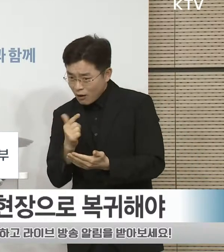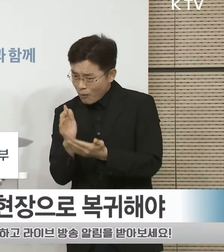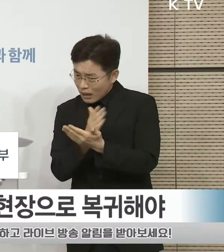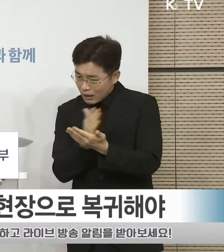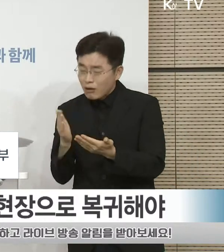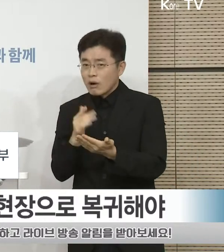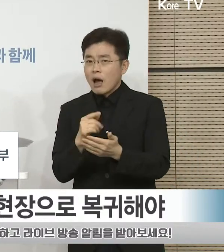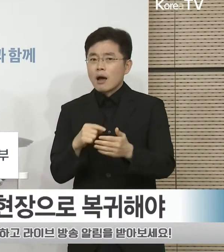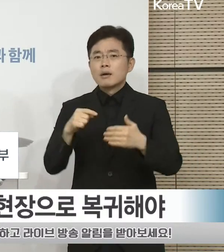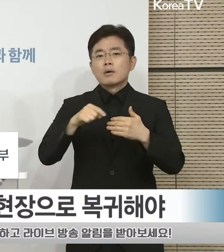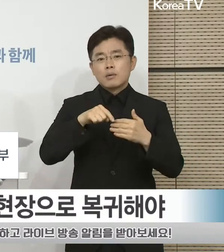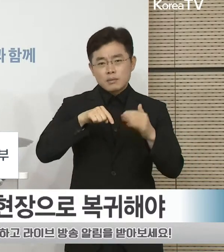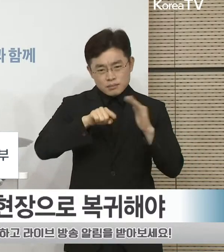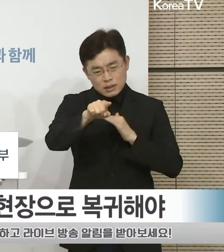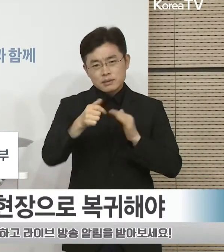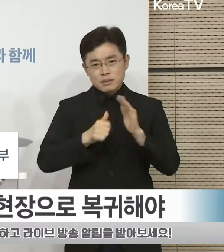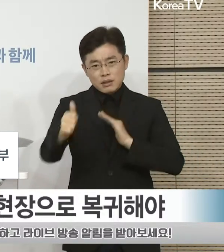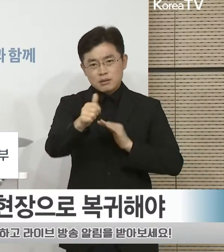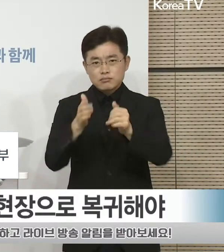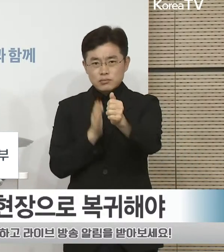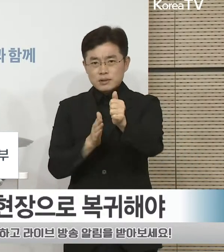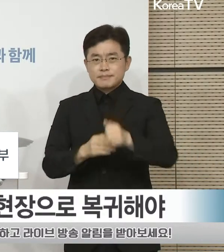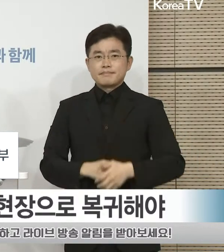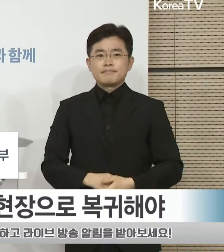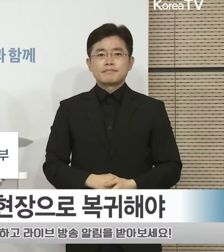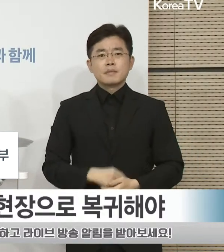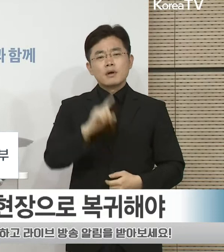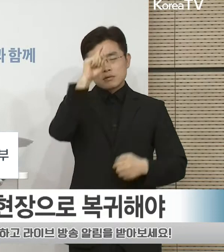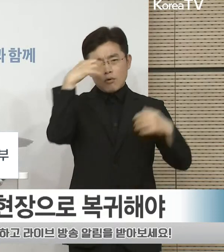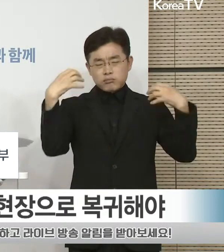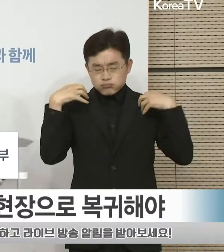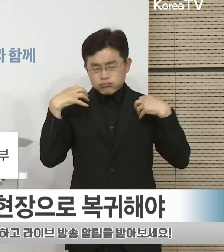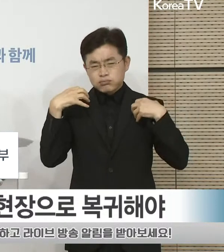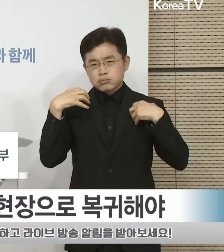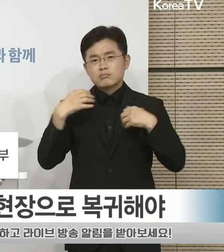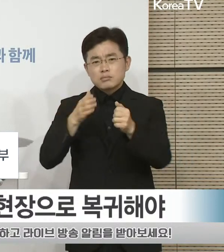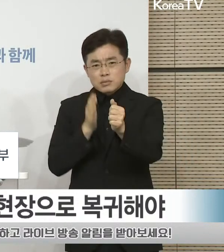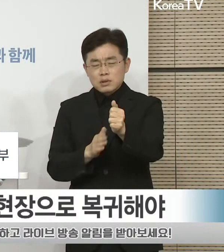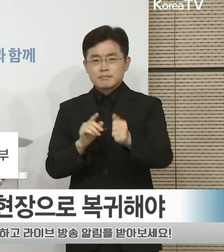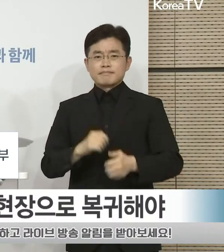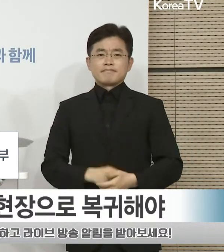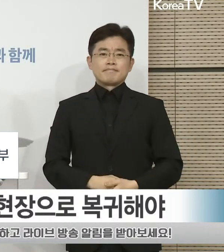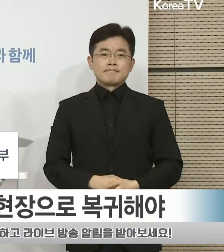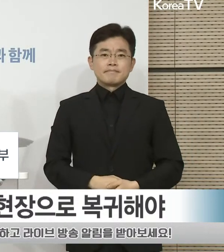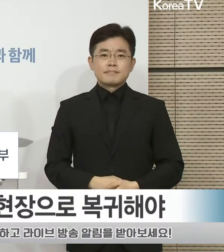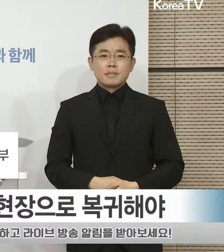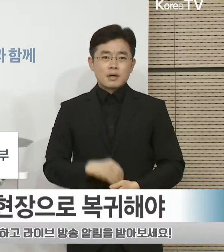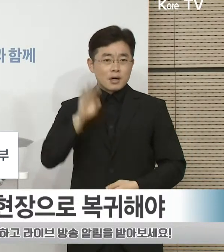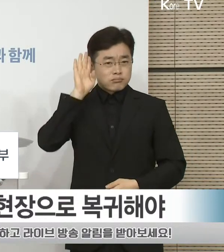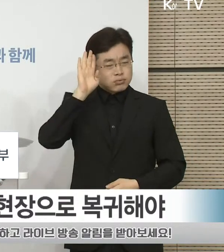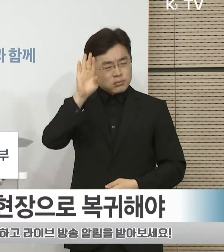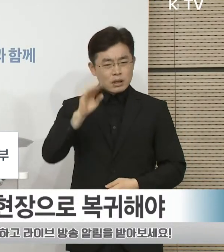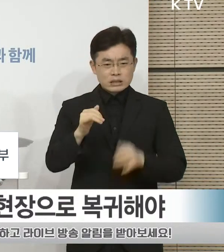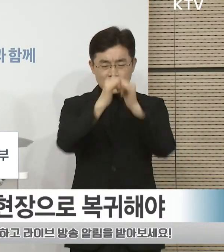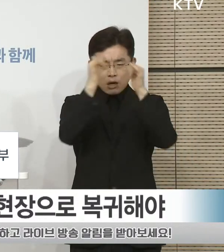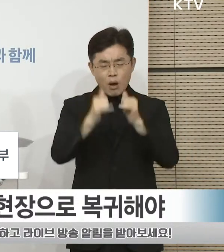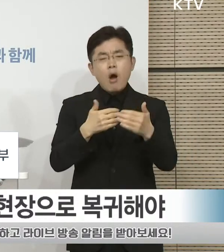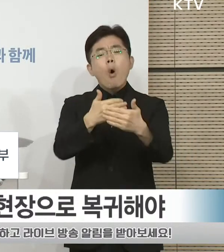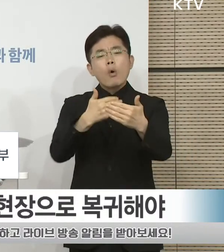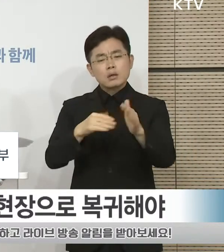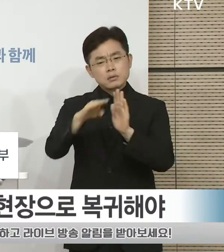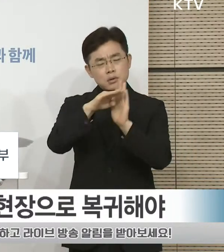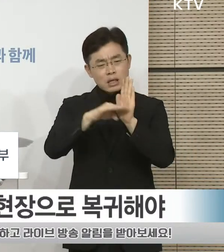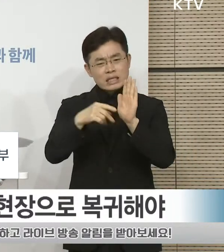생각해 주시기 부탁드립니다. 정부는 상황의 엄중함을 인식하고 그리두기 3단계 격상을 포함한